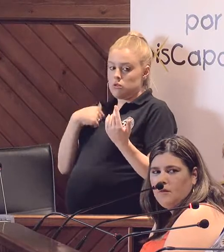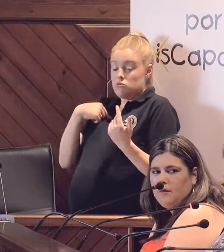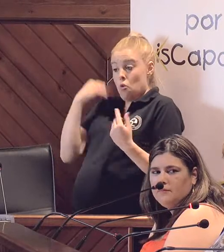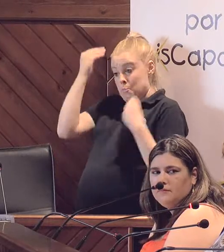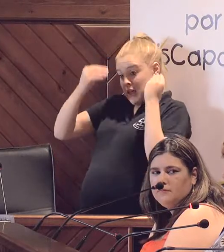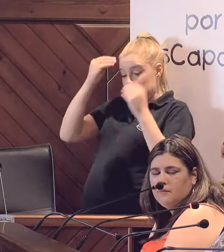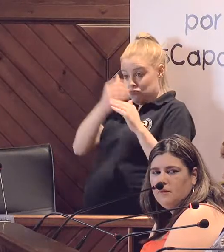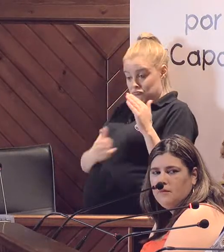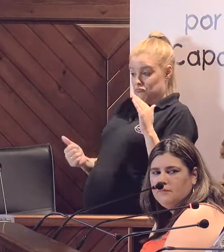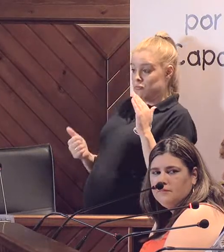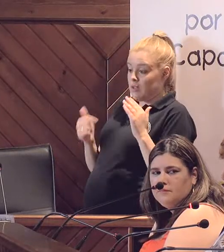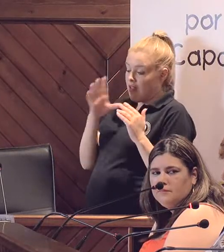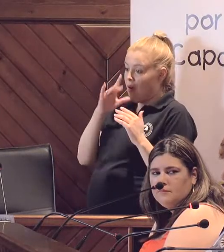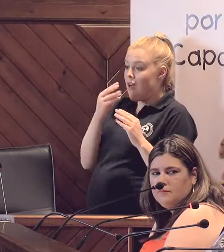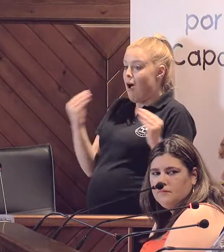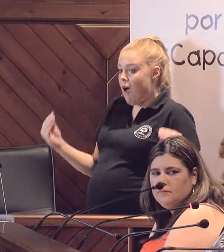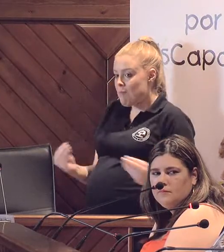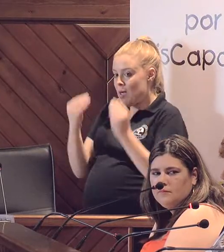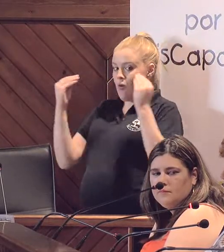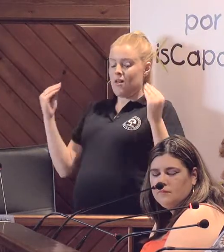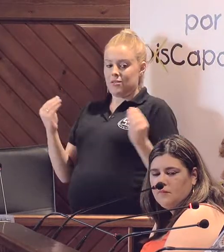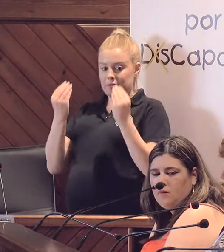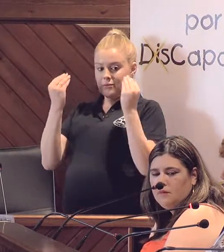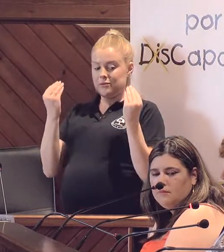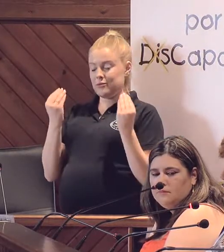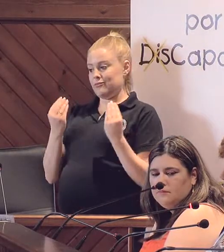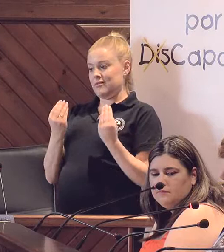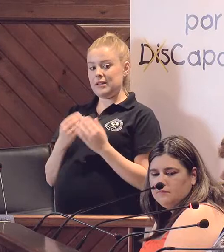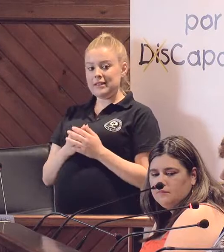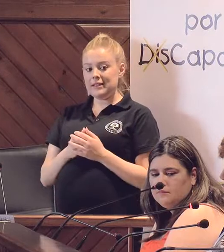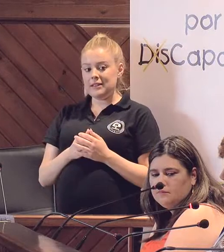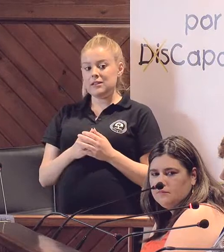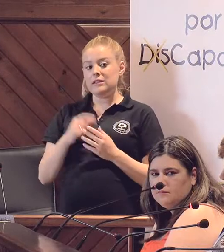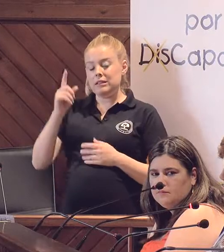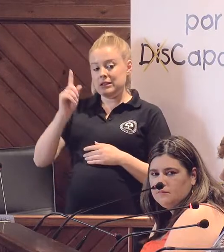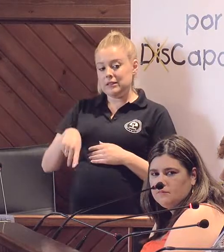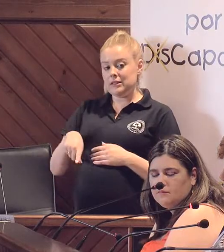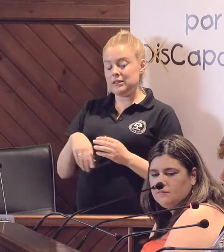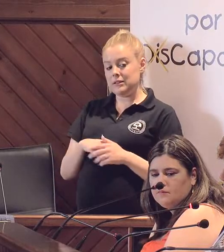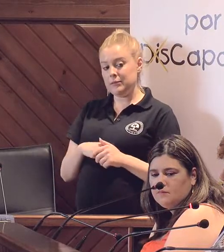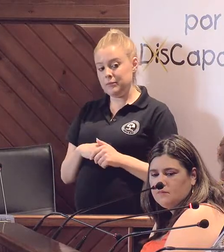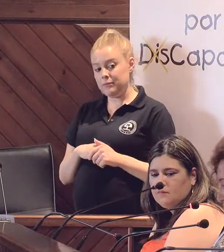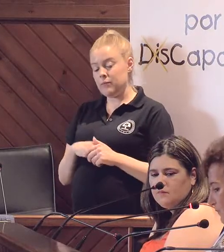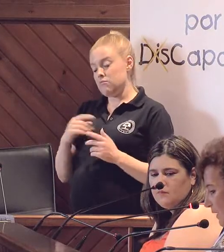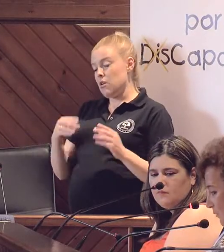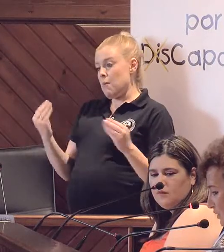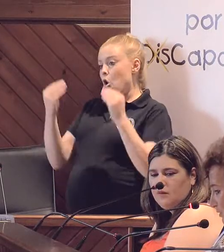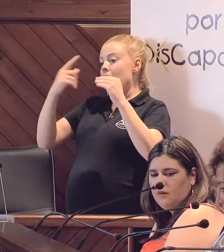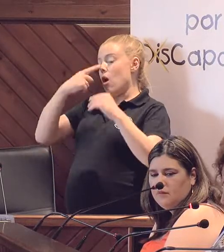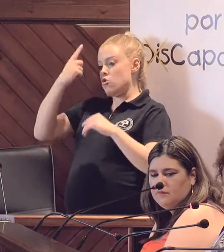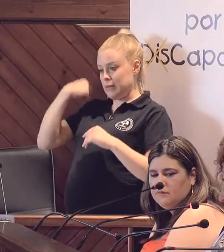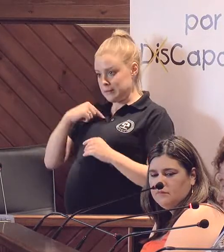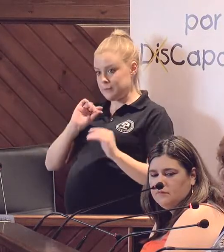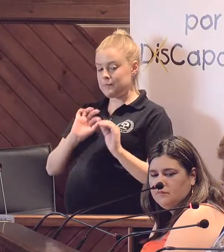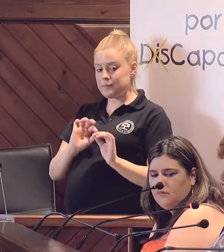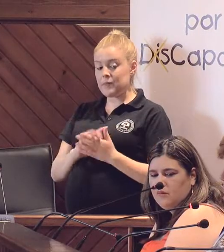mi punto de vista y la de ellos mismos, la de ellos mismos y la ellos míos, han superado las expectativas y han superado también la del año pasado. Bueno,